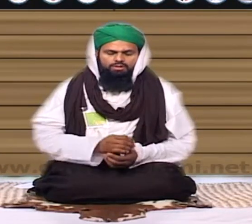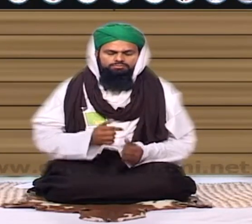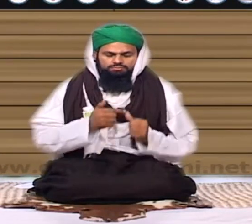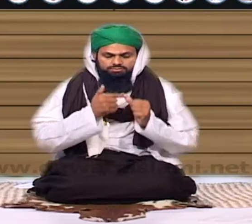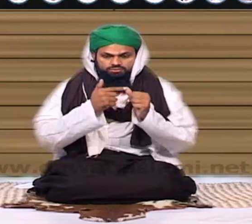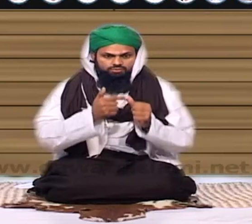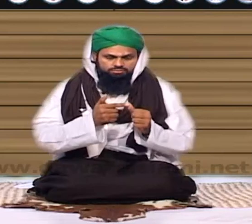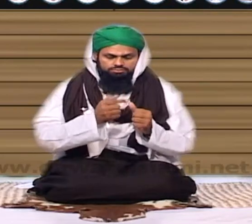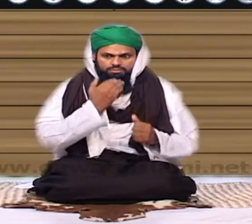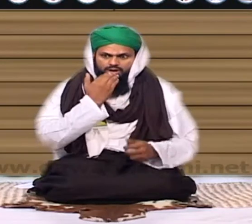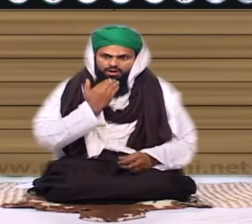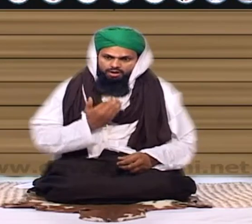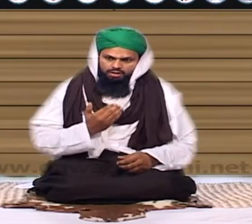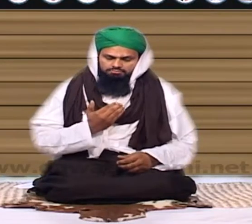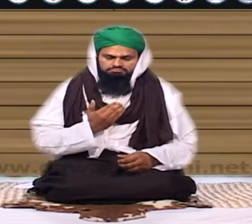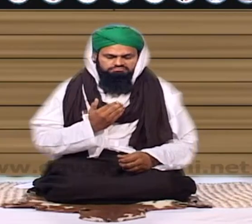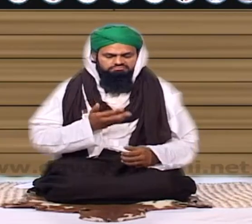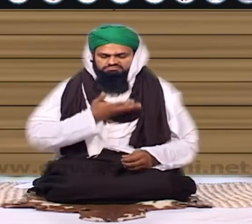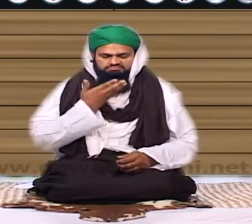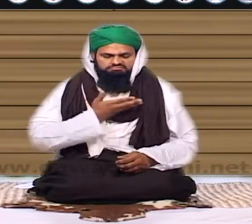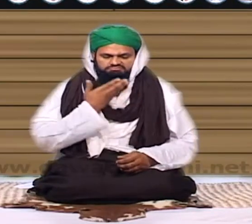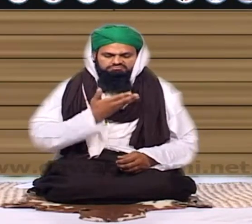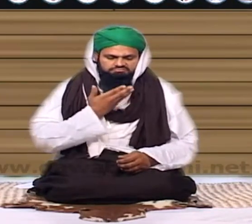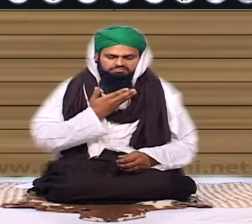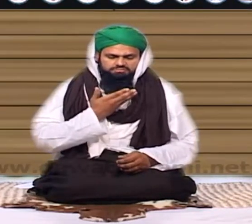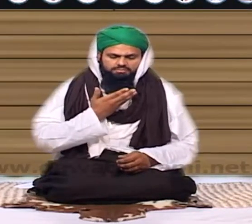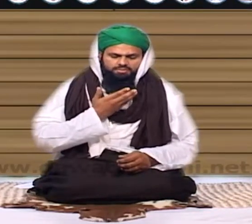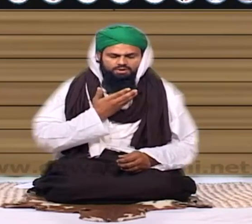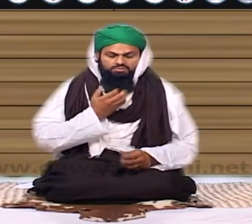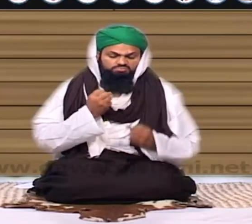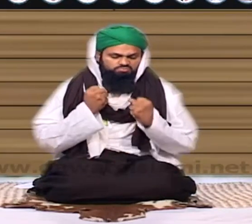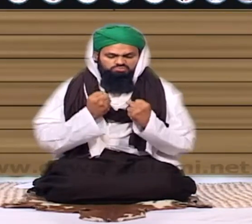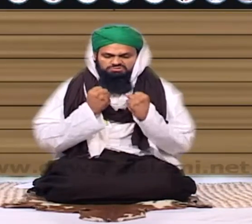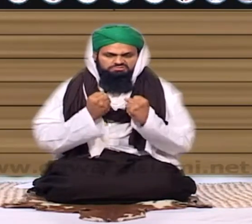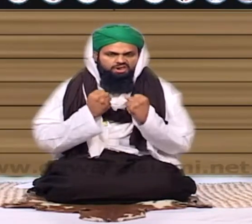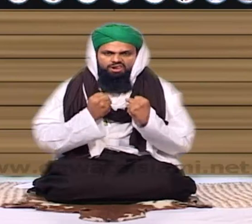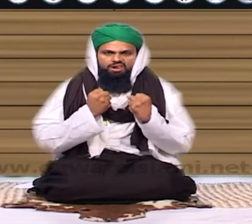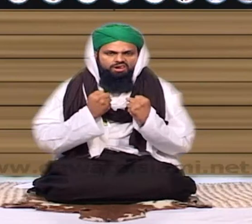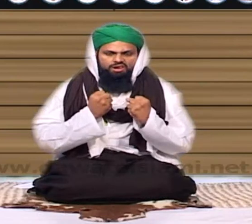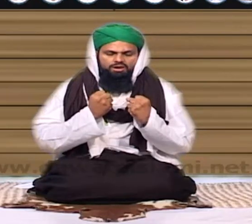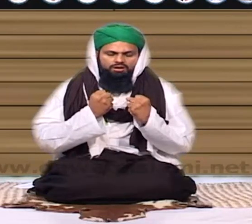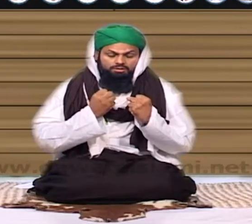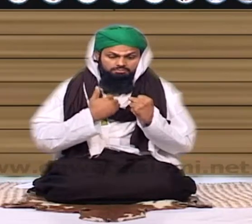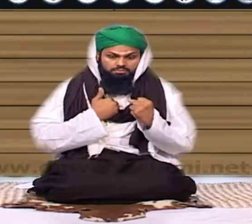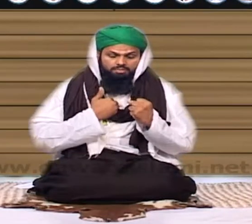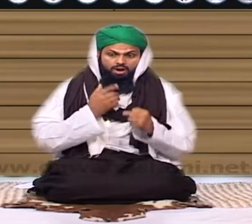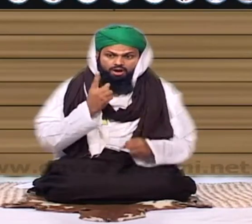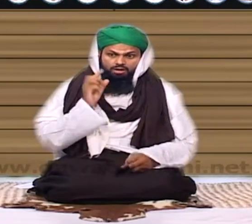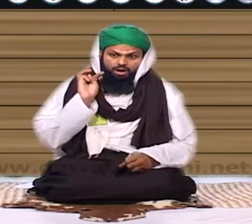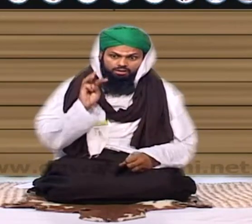چونک پڑھے اور فرمانے لگے کہ یہ تو مجھ سے نہیں ہو سکتا کہ روز کی ایک ہزار رکعات اور